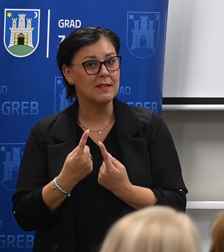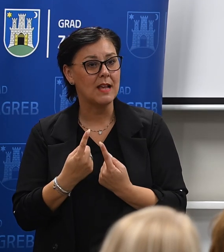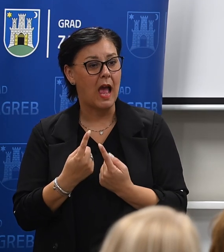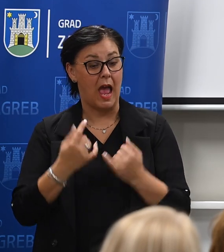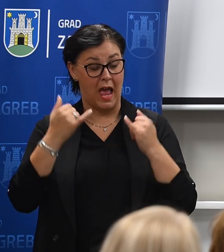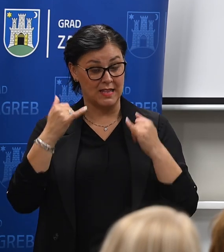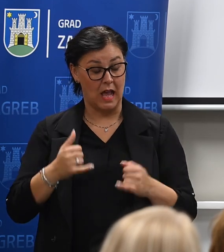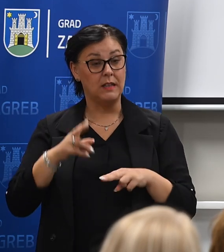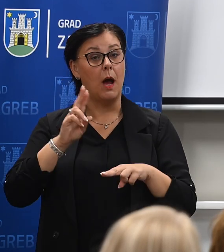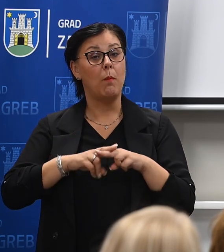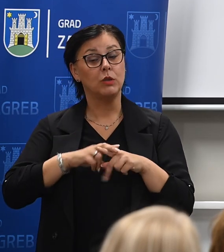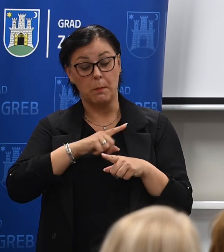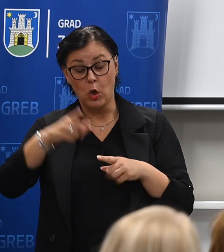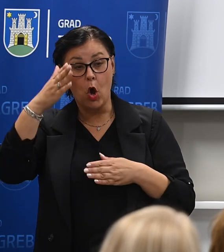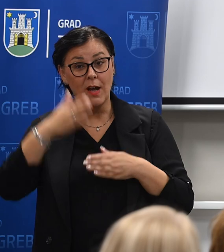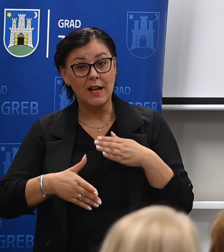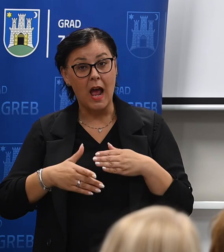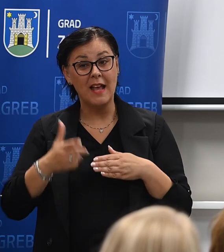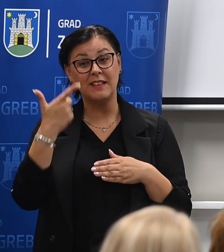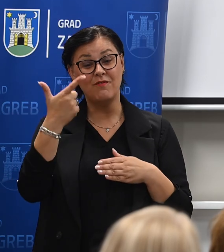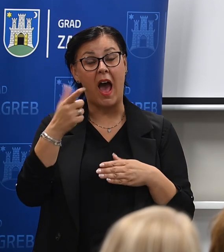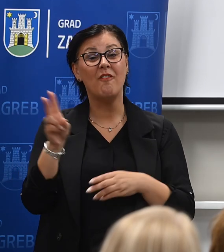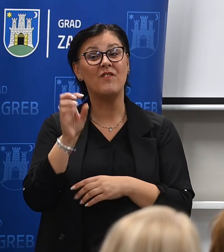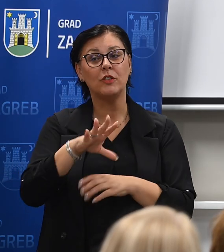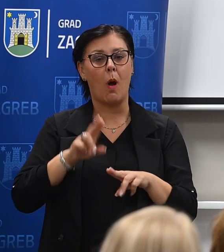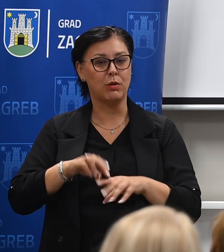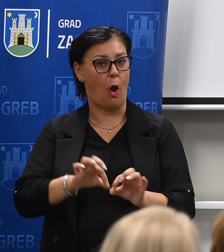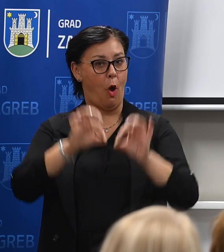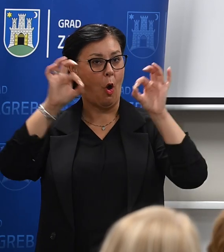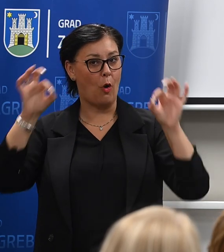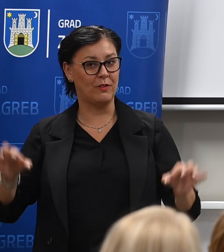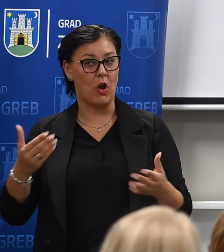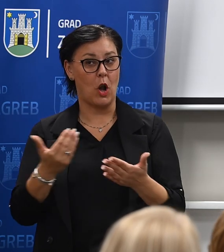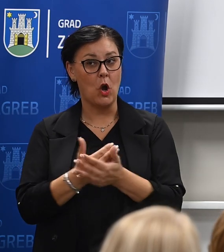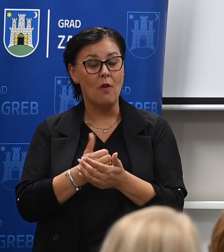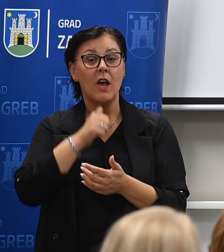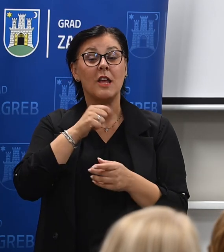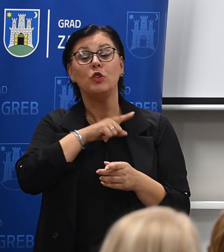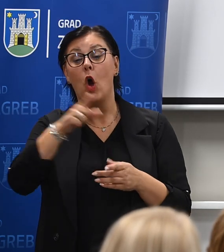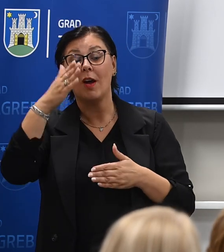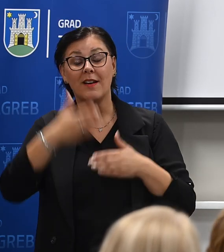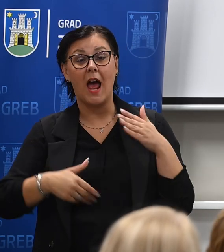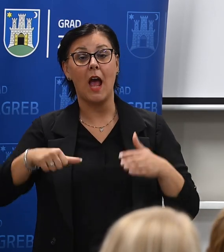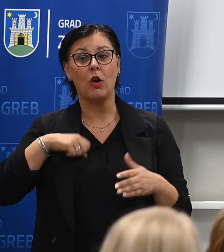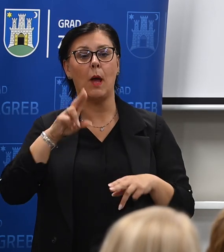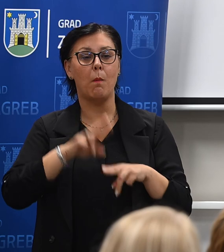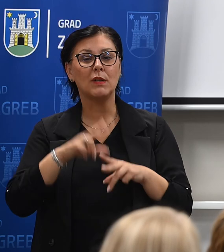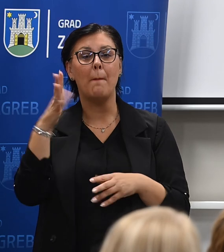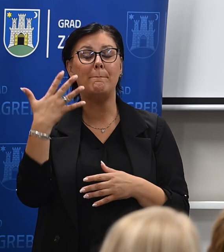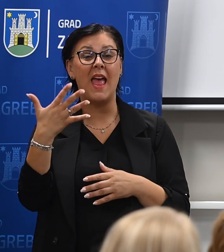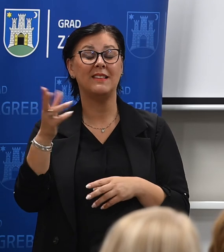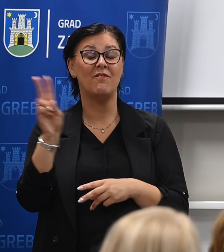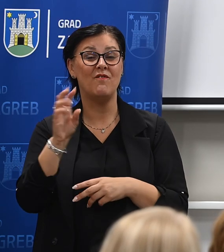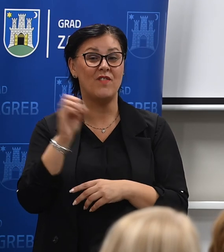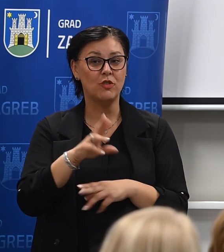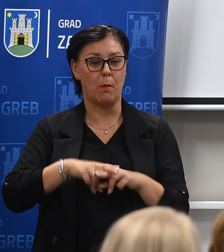putiči da ćemo još do kraja mjesa još dva otvoriti vrtiće, pa onda još pet, do kraja godine otvoriti vrtiće, idemo prema tome